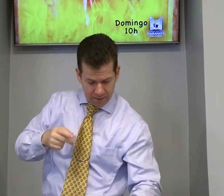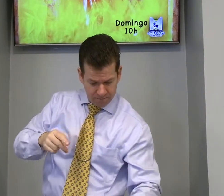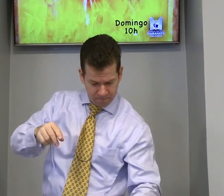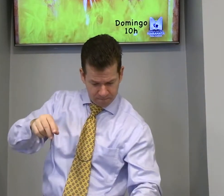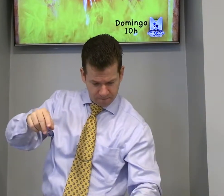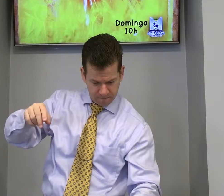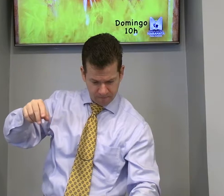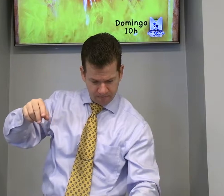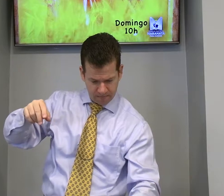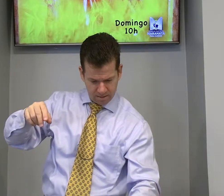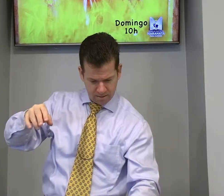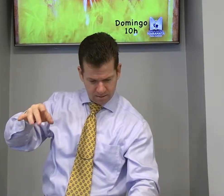a Bíblia fala